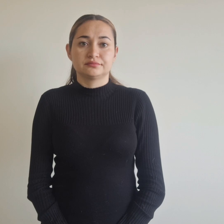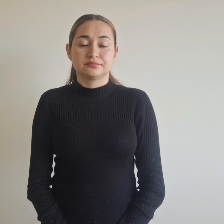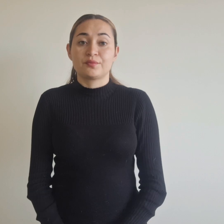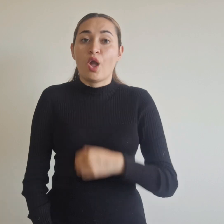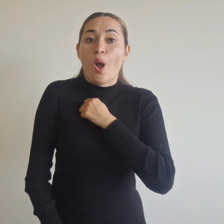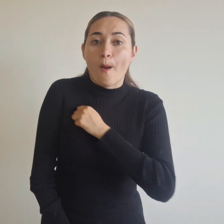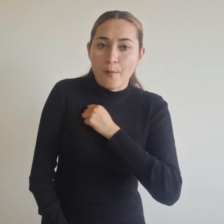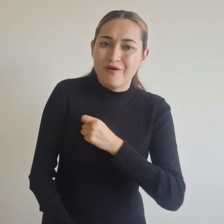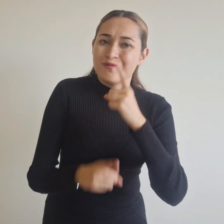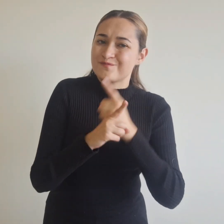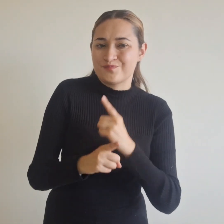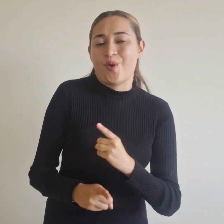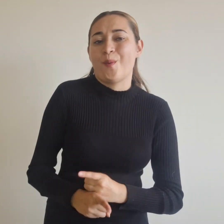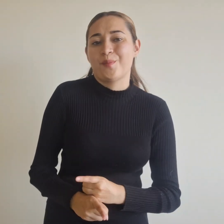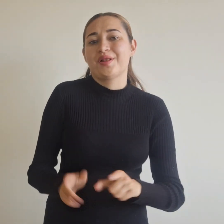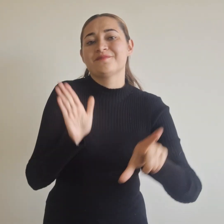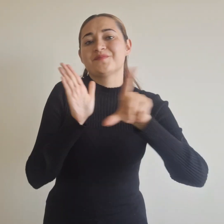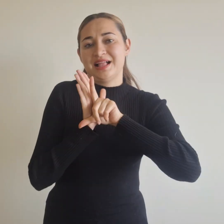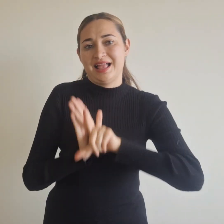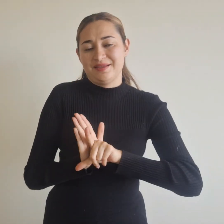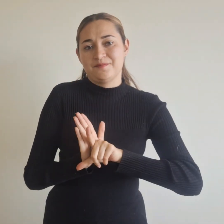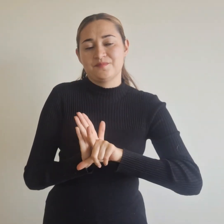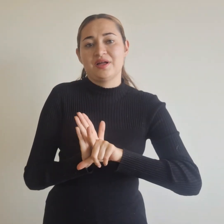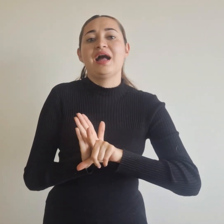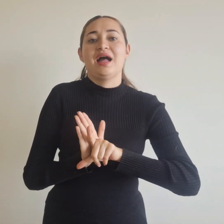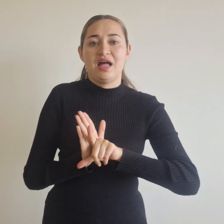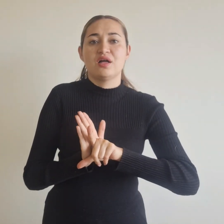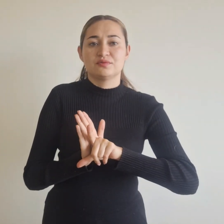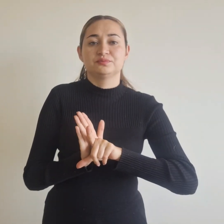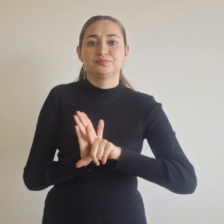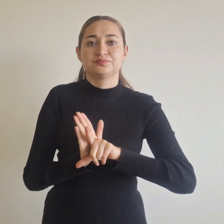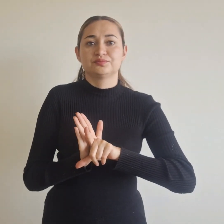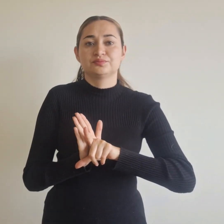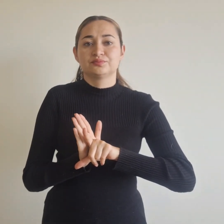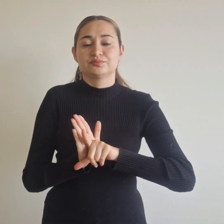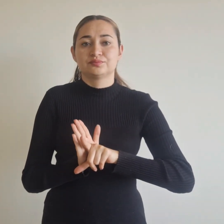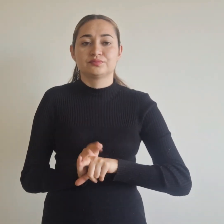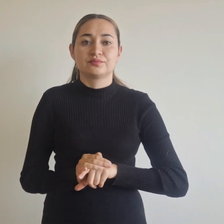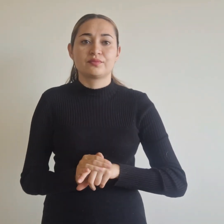rigurosamente con las disposiciones establecidas para el año 2024.